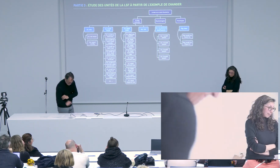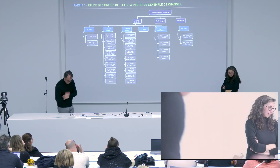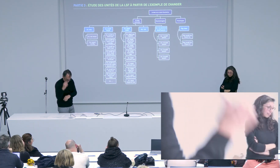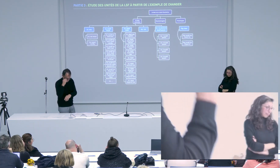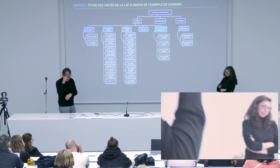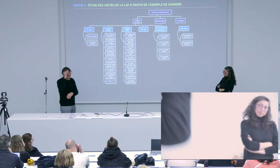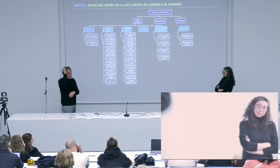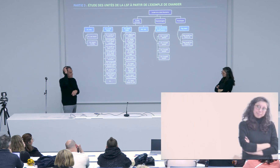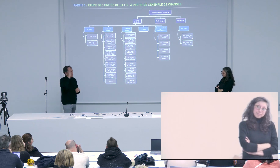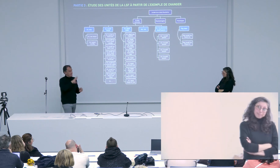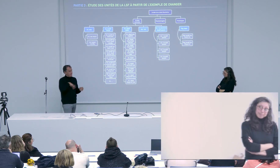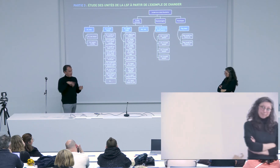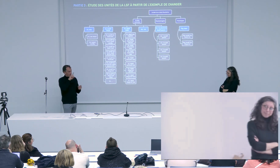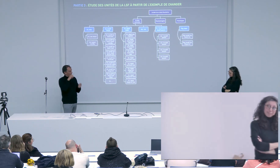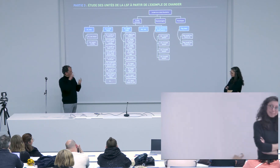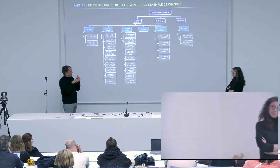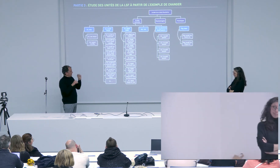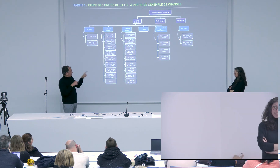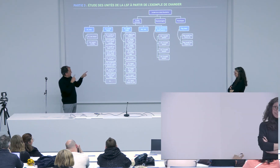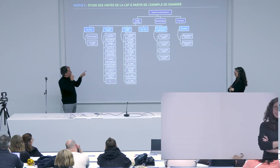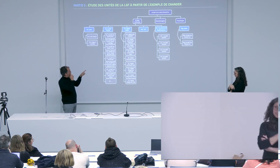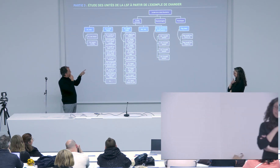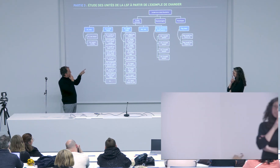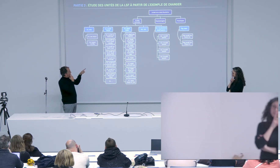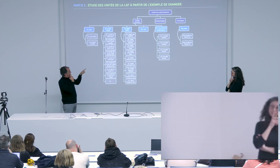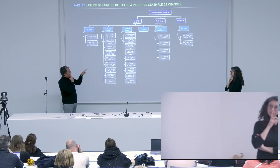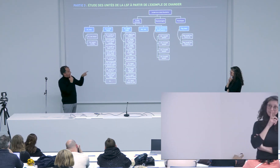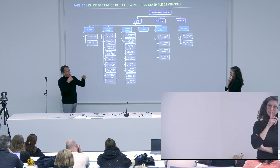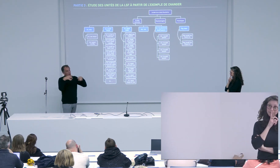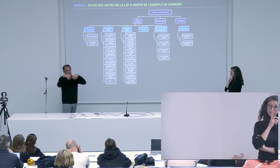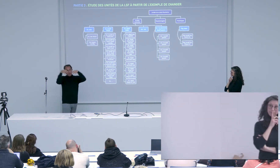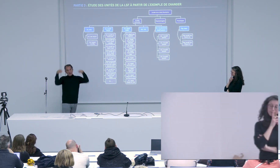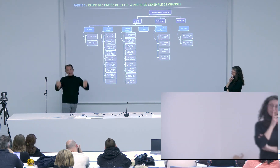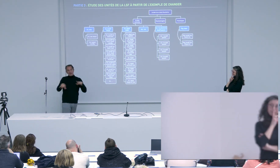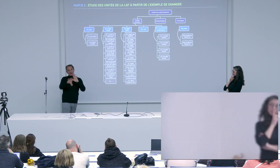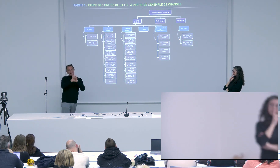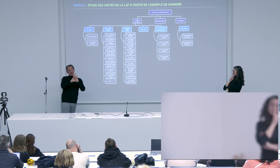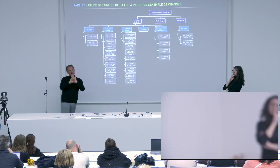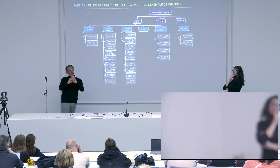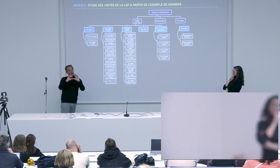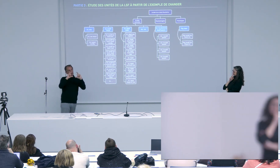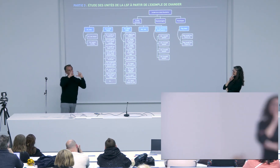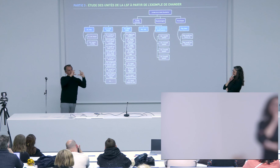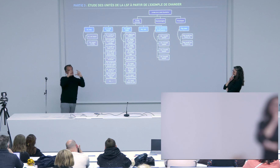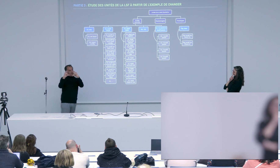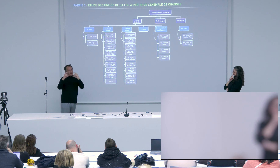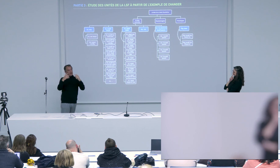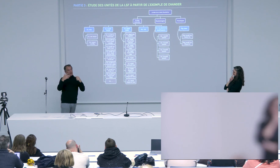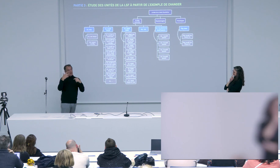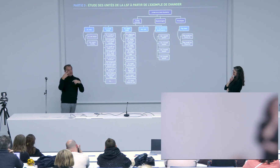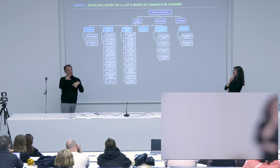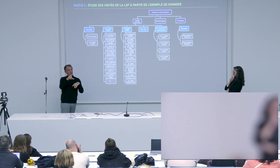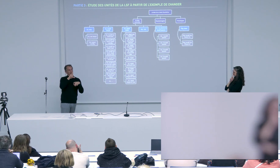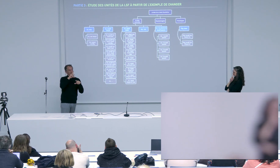développement du nombre d'unités dans chacune de ces catégories autre question sur les